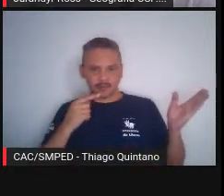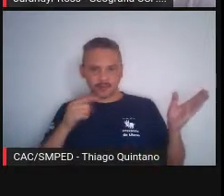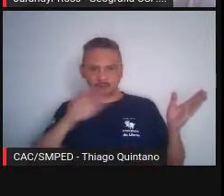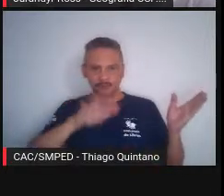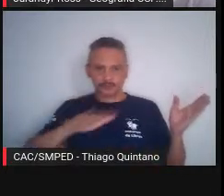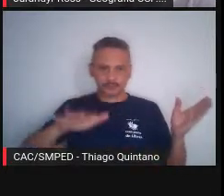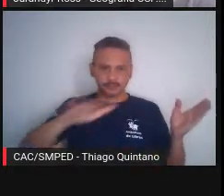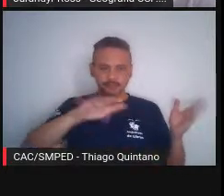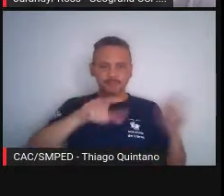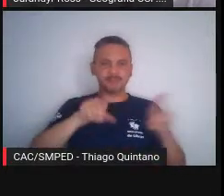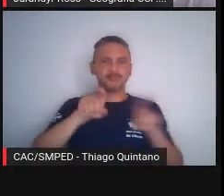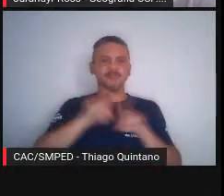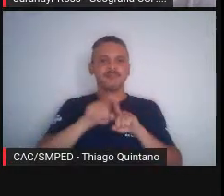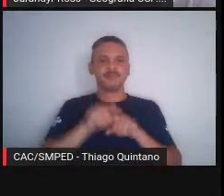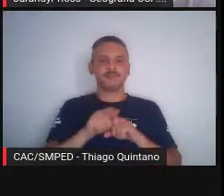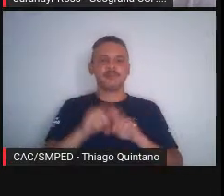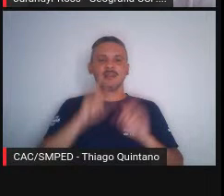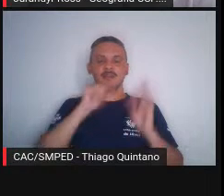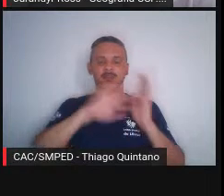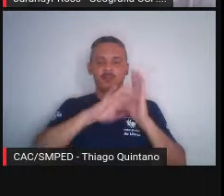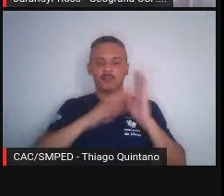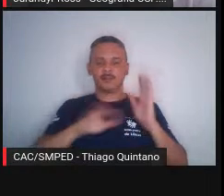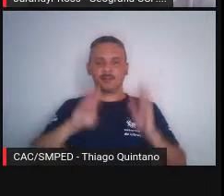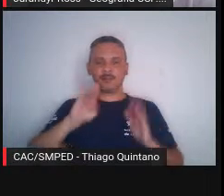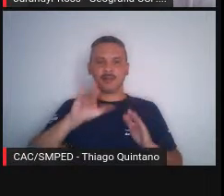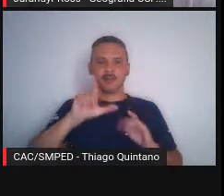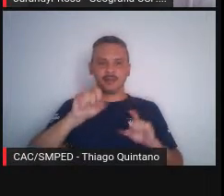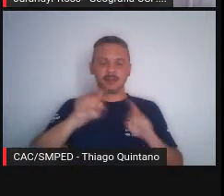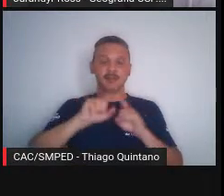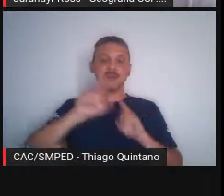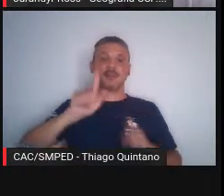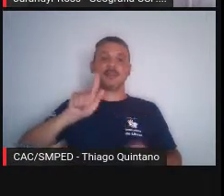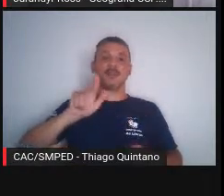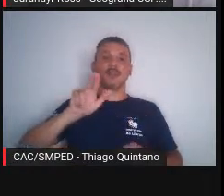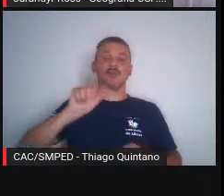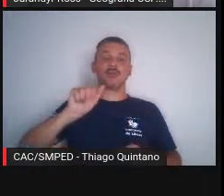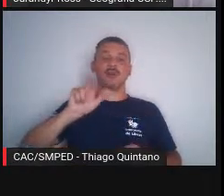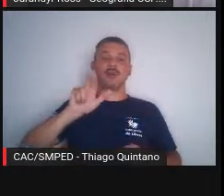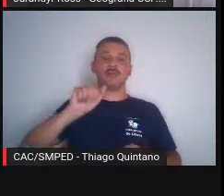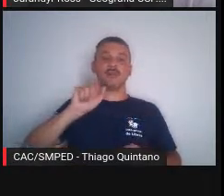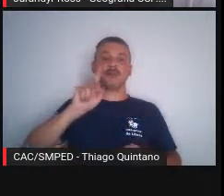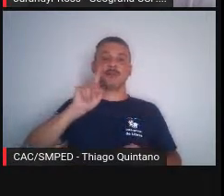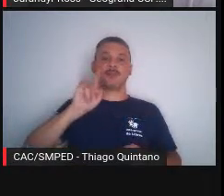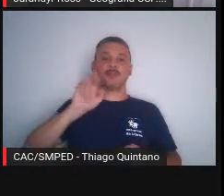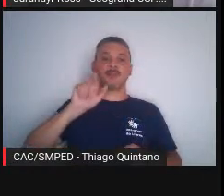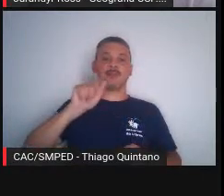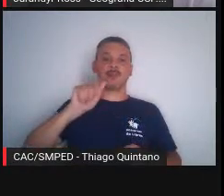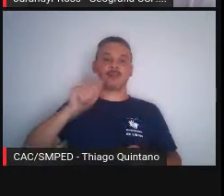A reprensa Billings, agora a Pirêmia, desculpe, a Billings não tinha ainda, né?